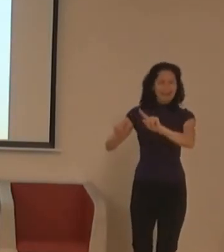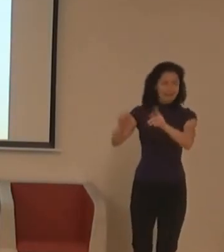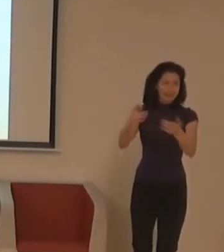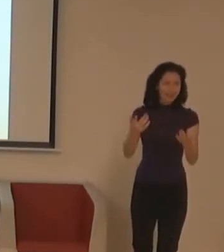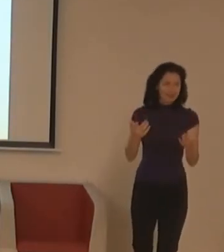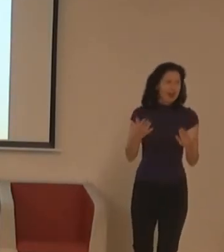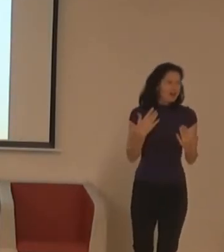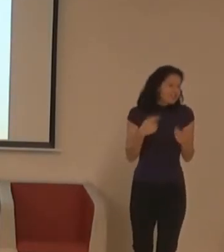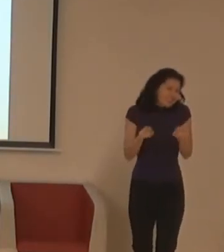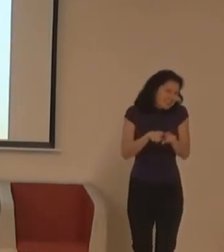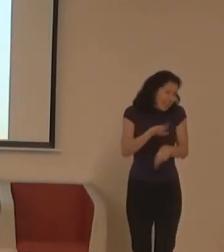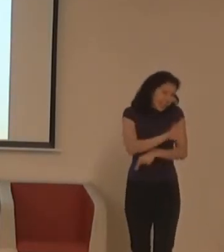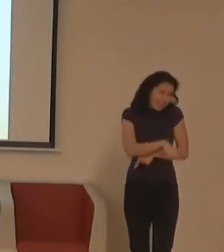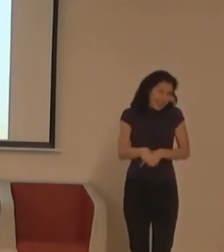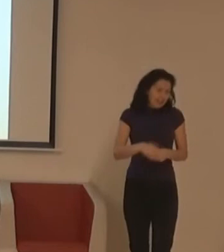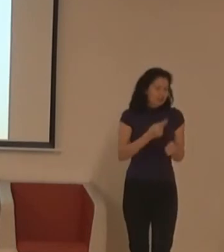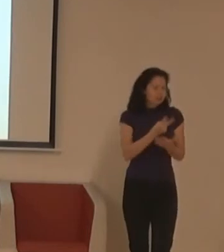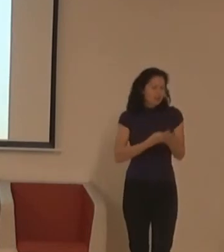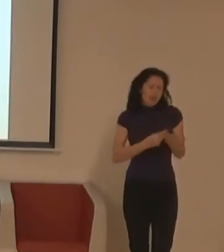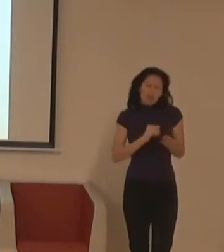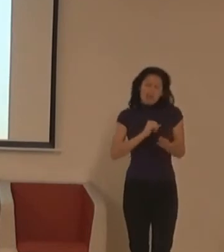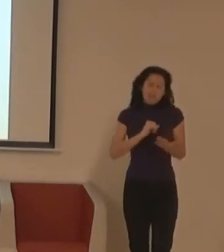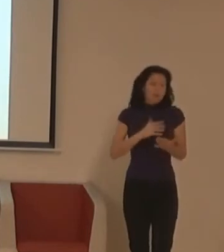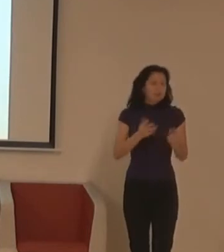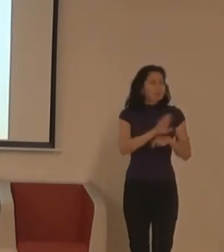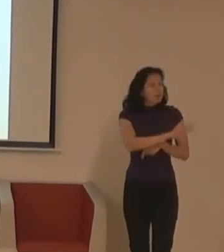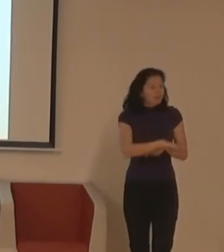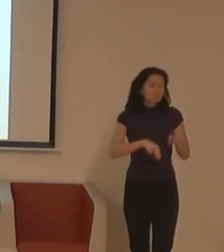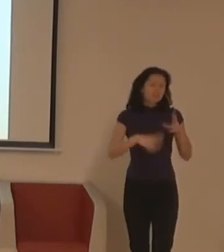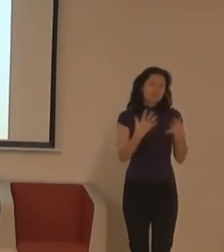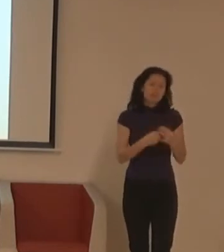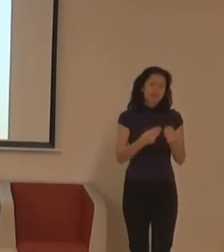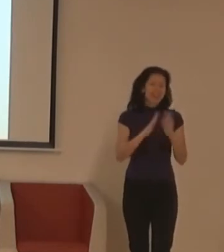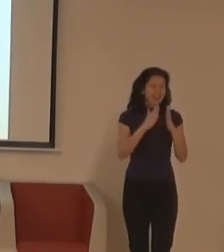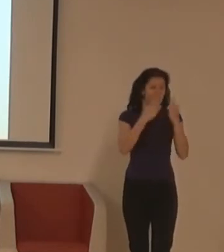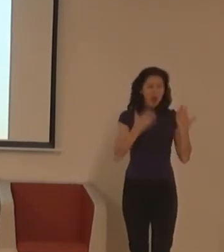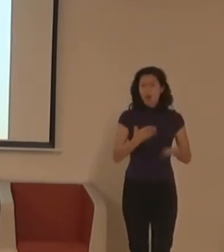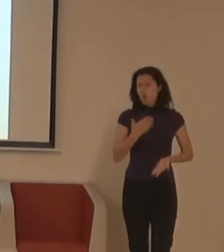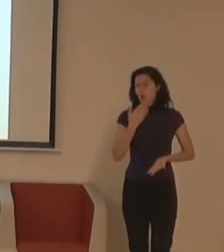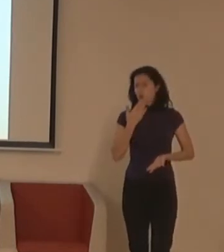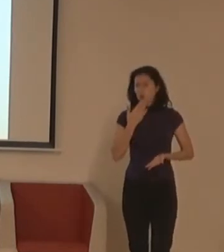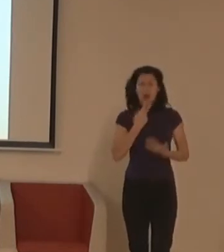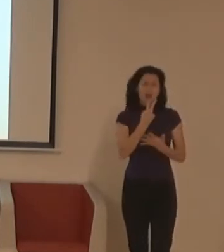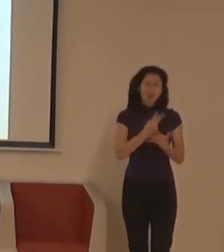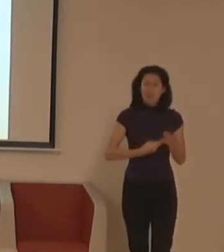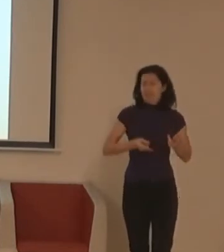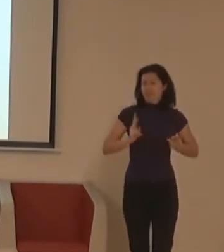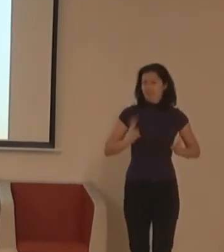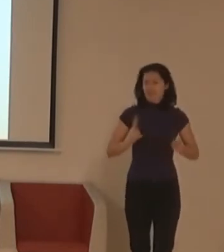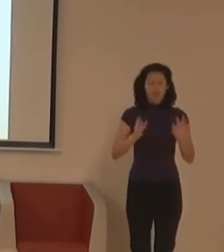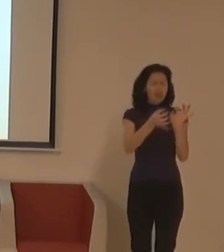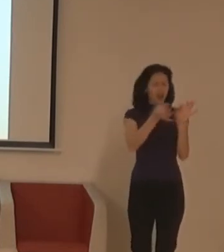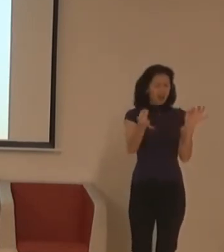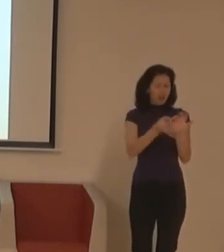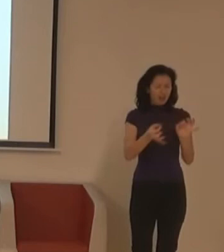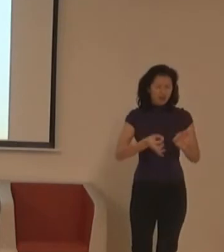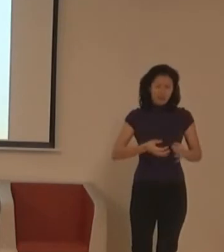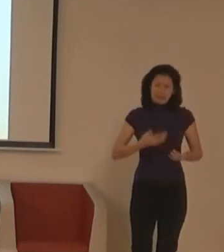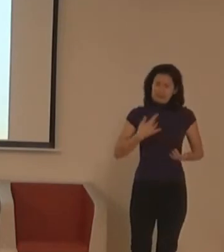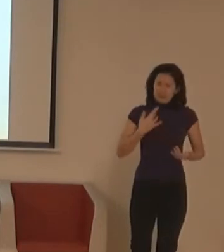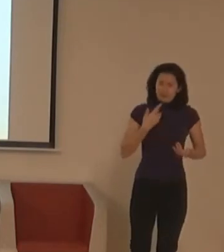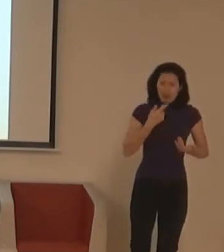jiní děti říkali, knihovna je roda, mě se číst nechce, nemám ráda slova, věty, text, protože nemám písmena,